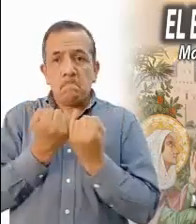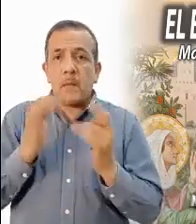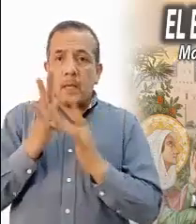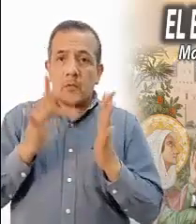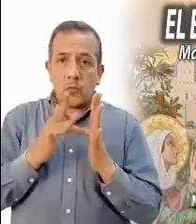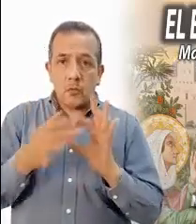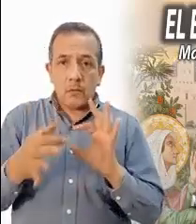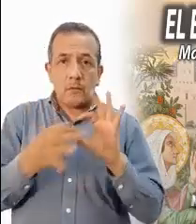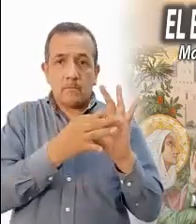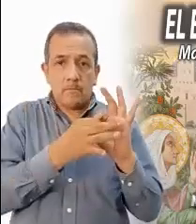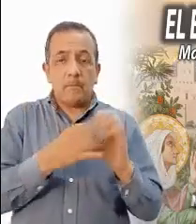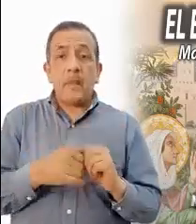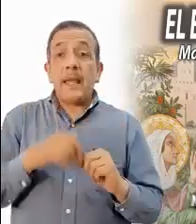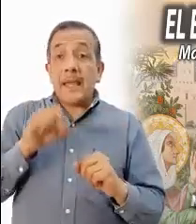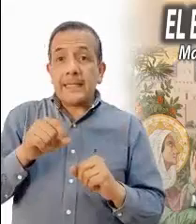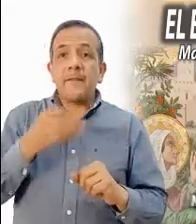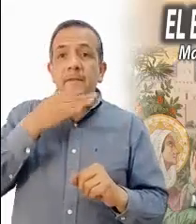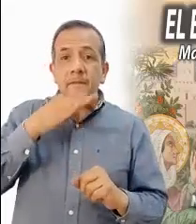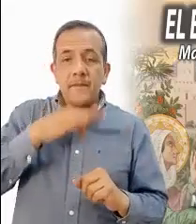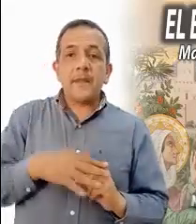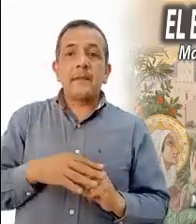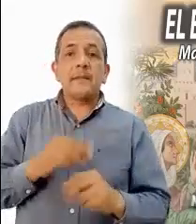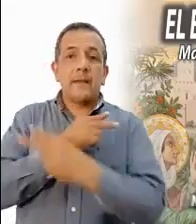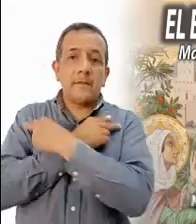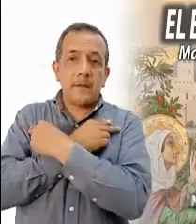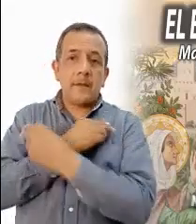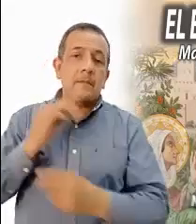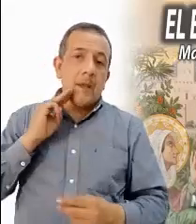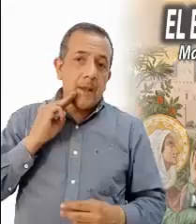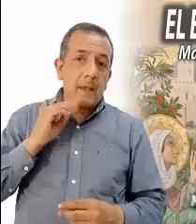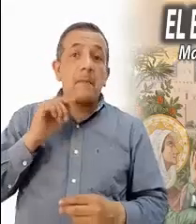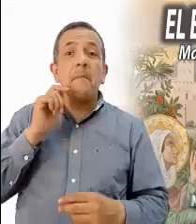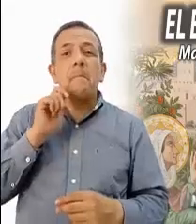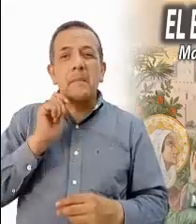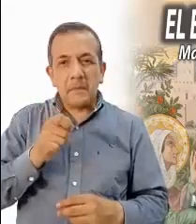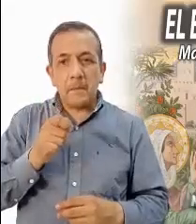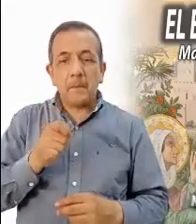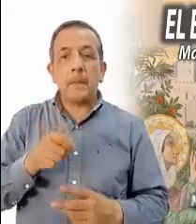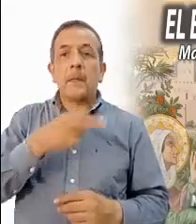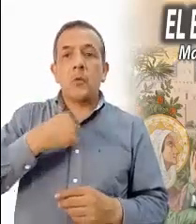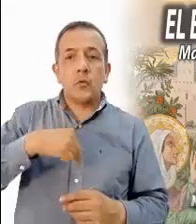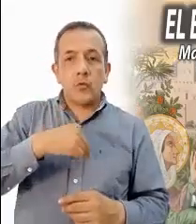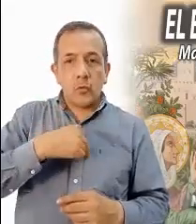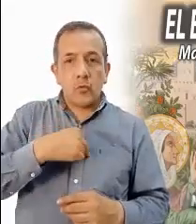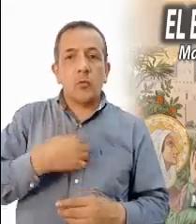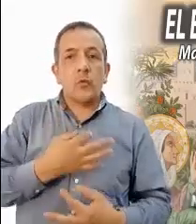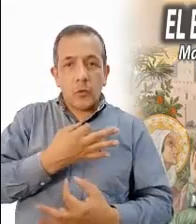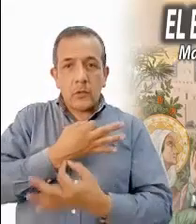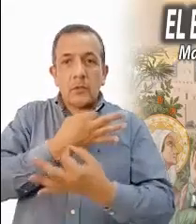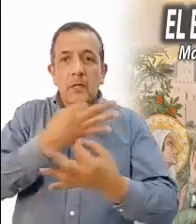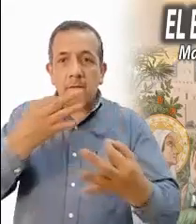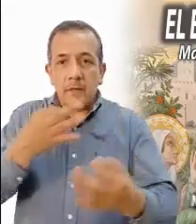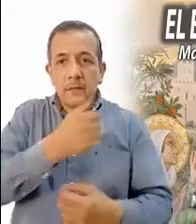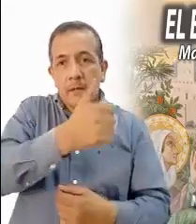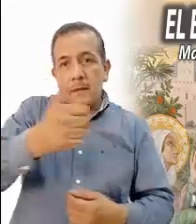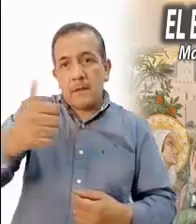de la visitación de María, pero es también el recuerdo y la actualización del anuncio para cada uno